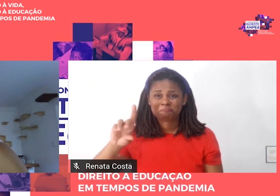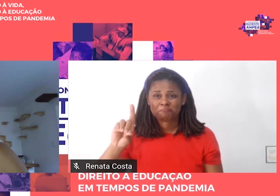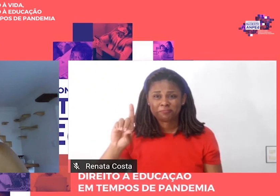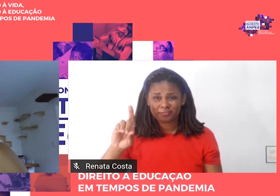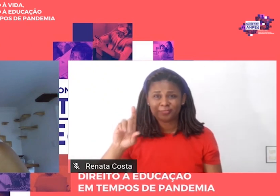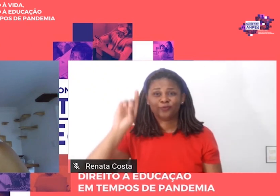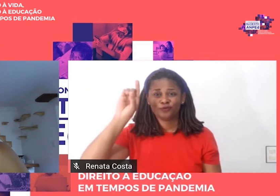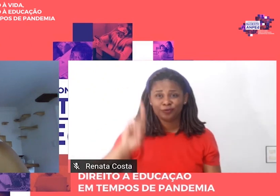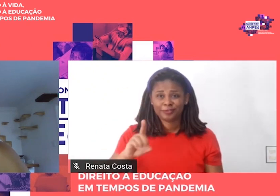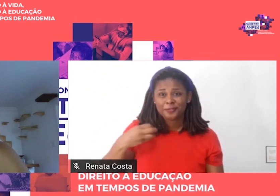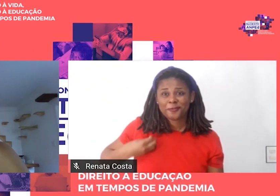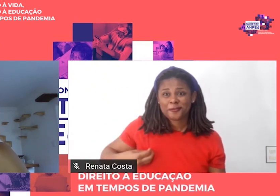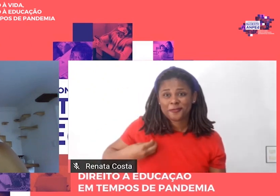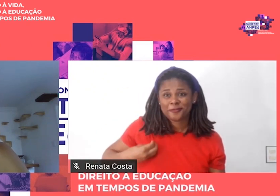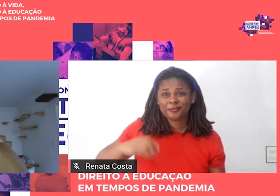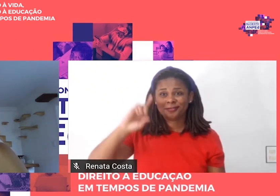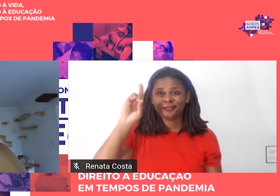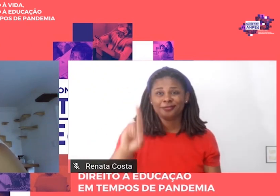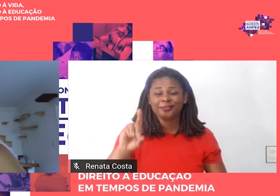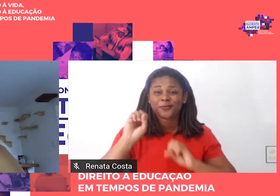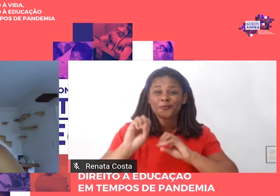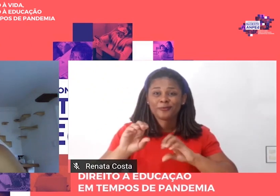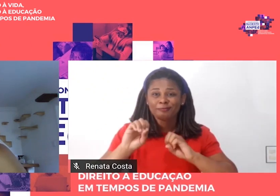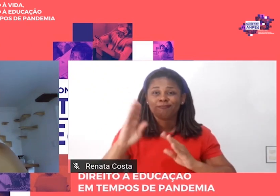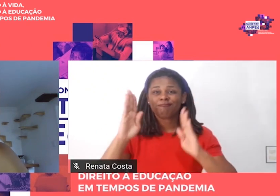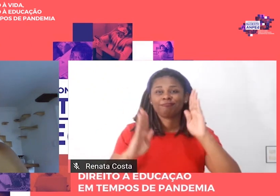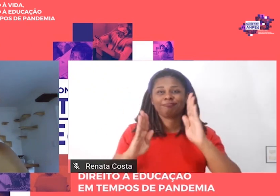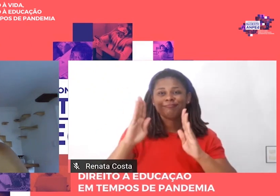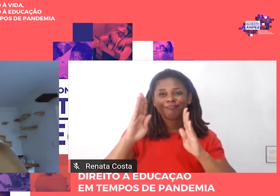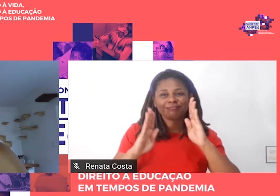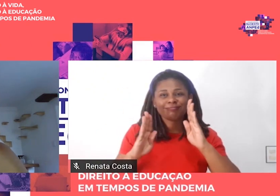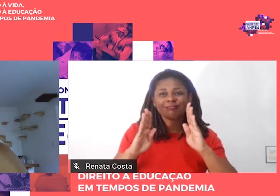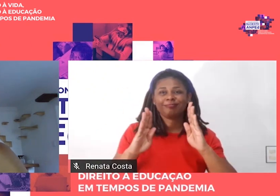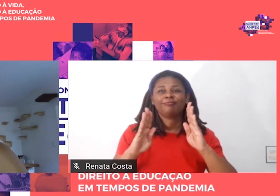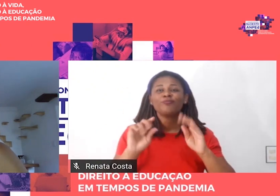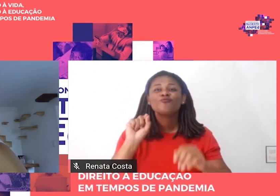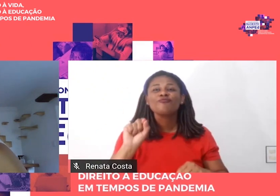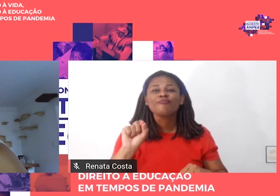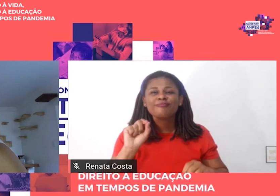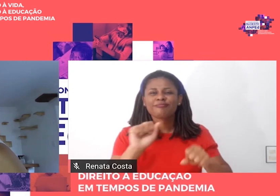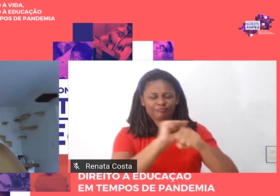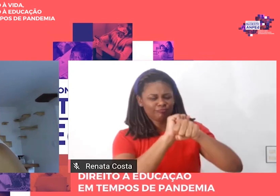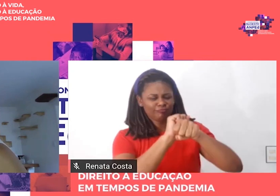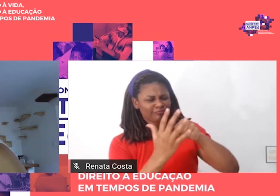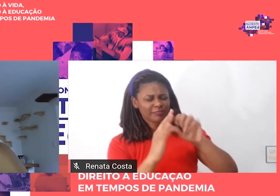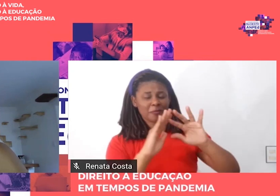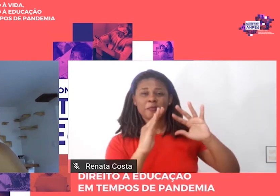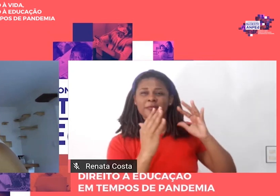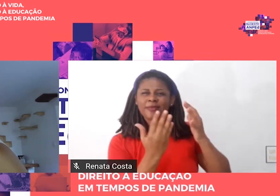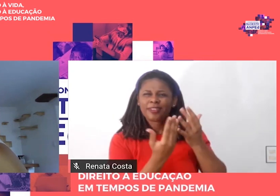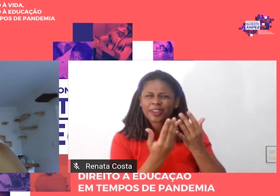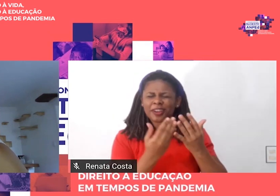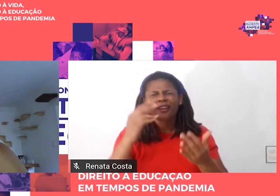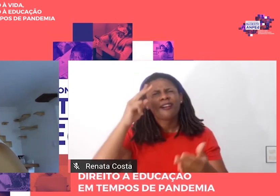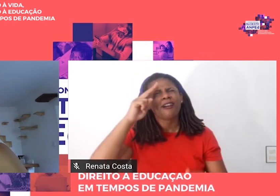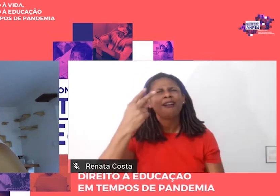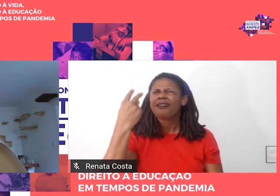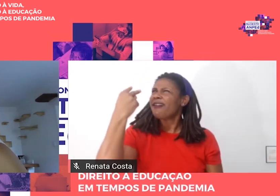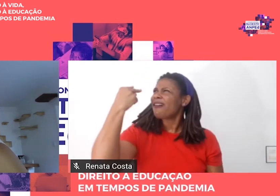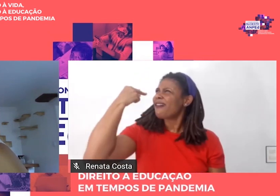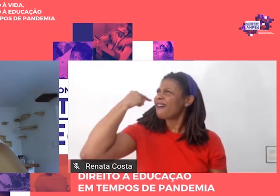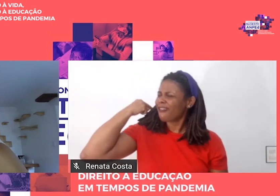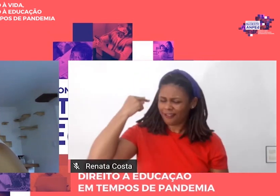Pandemia. Fiz uma volta a primeira vez que tomei o livro em minhas mãos. O exemplar